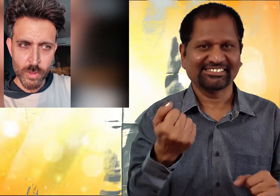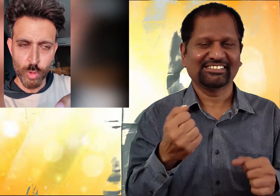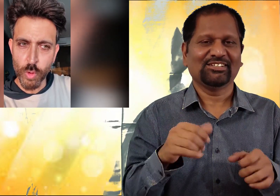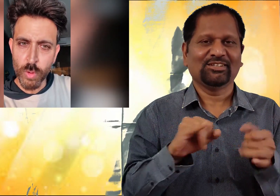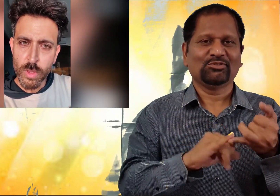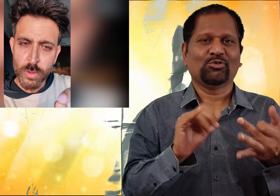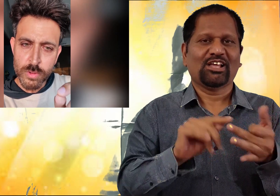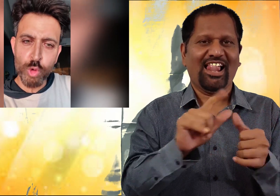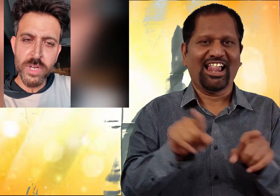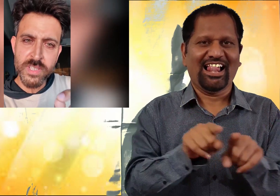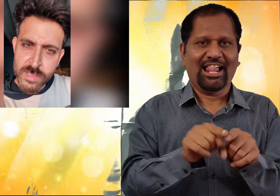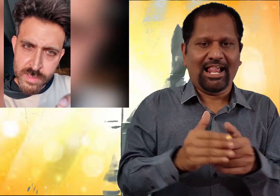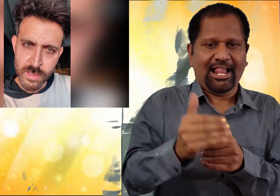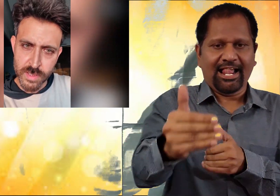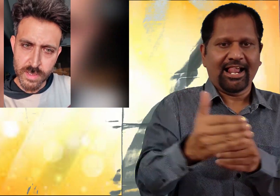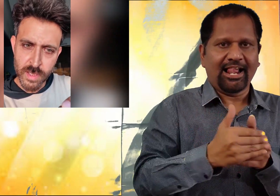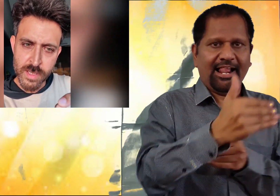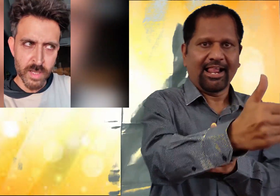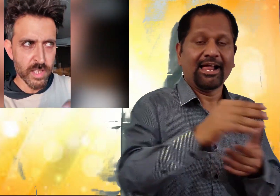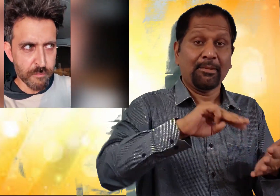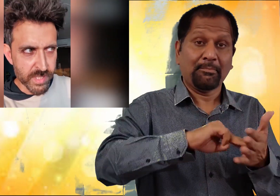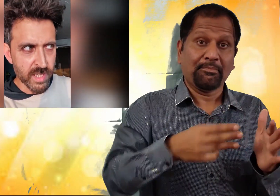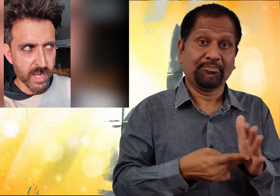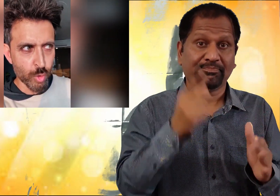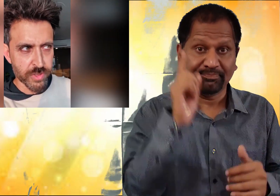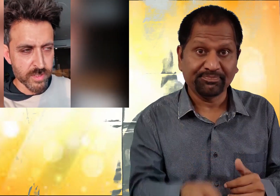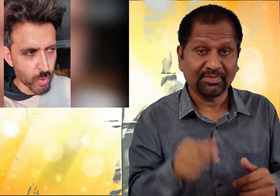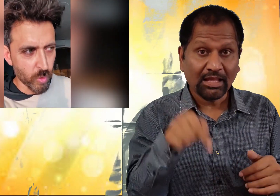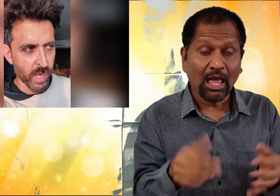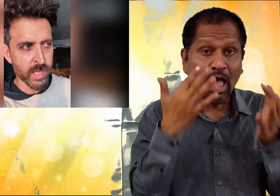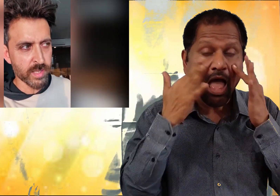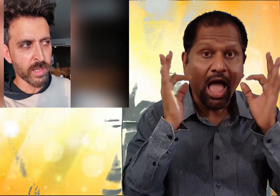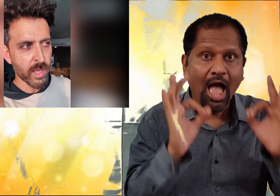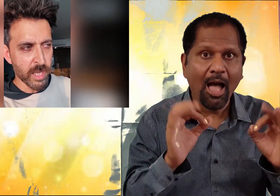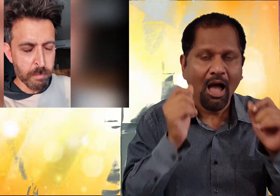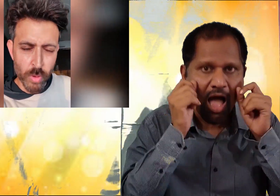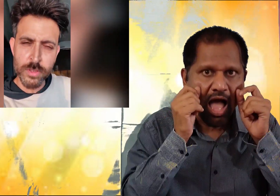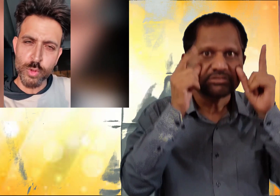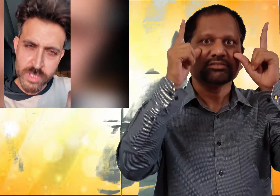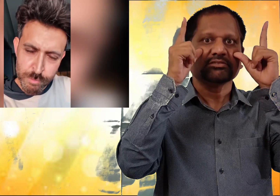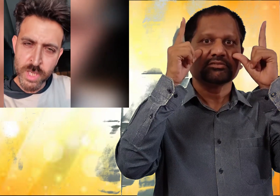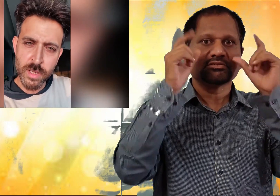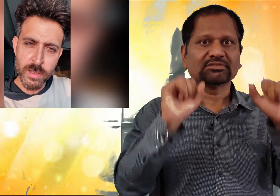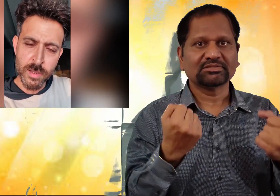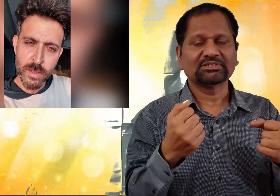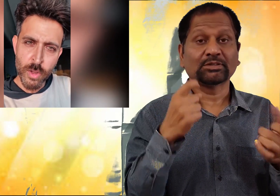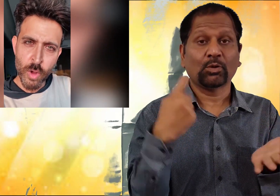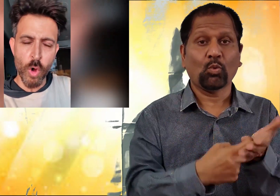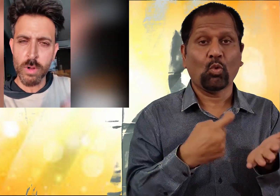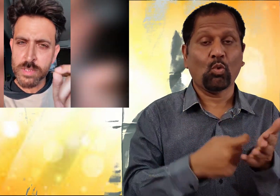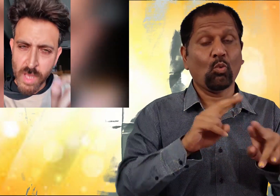तो वो सोशिल डिस्टिंसिंग की यानि की फिजिकली एक दूसरे से दूर रहने की इंपोर्टन्स को समझेंगे